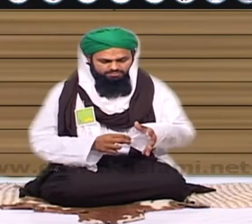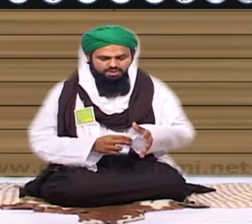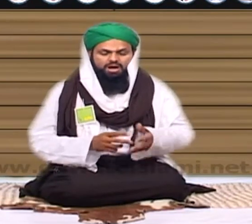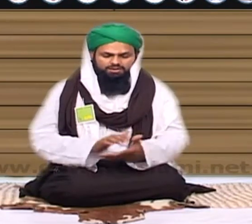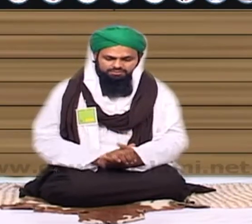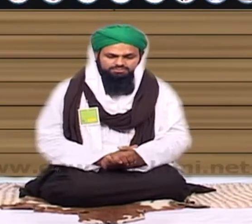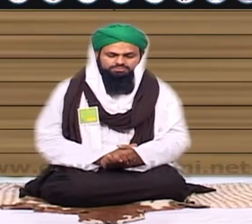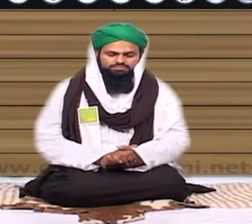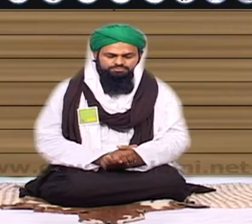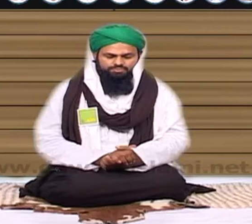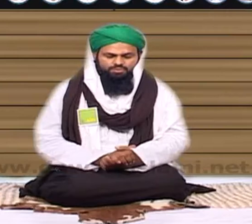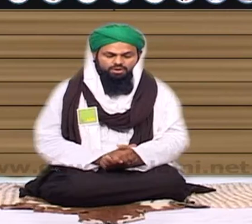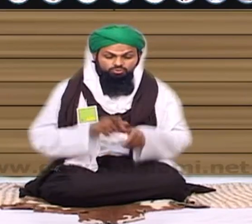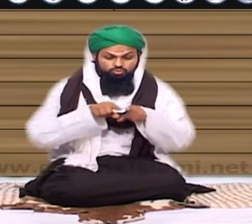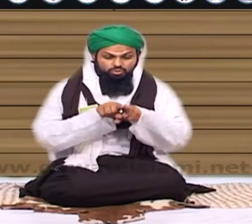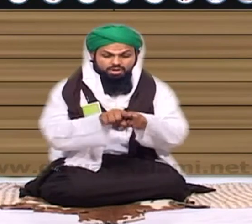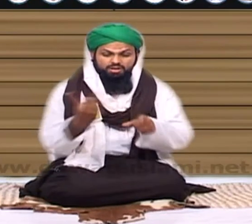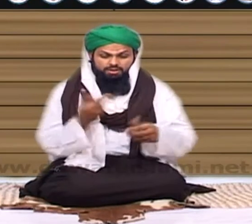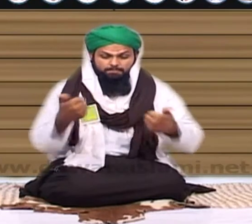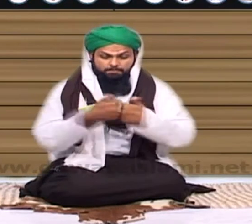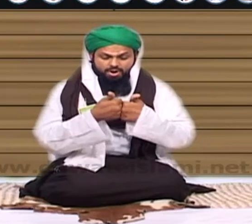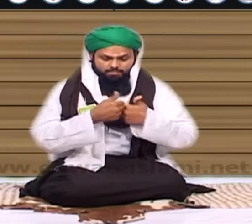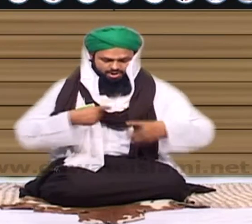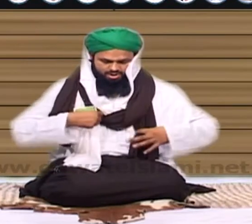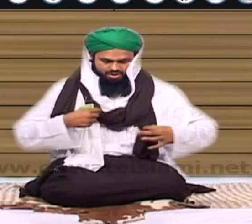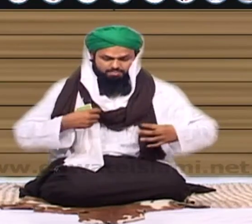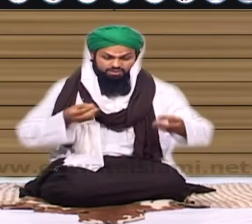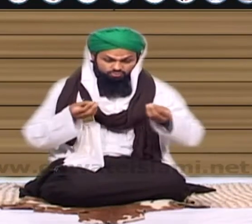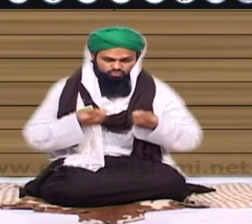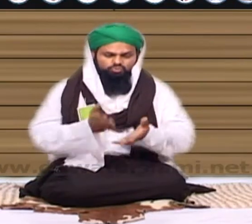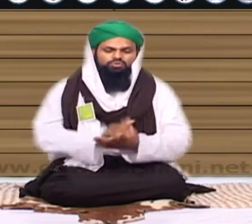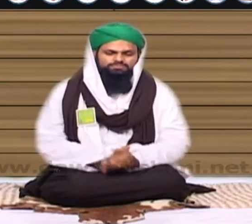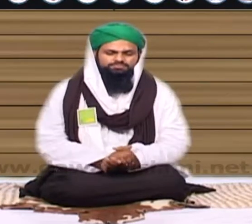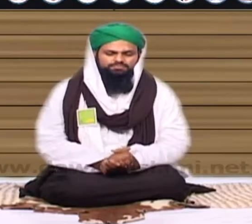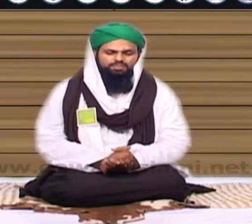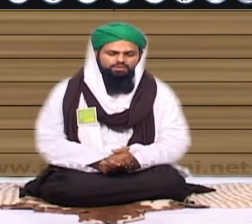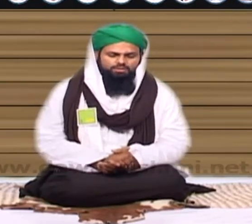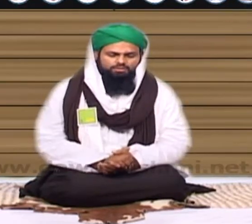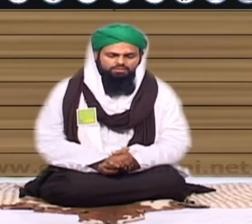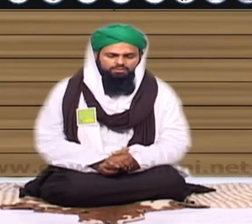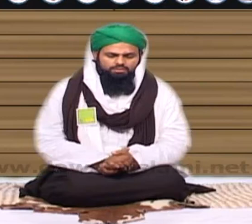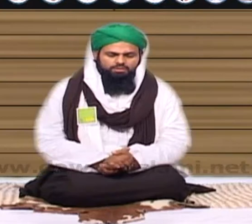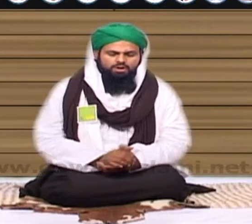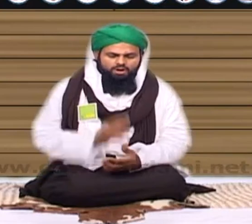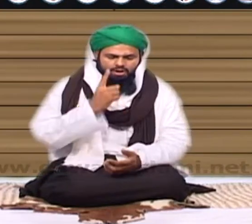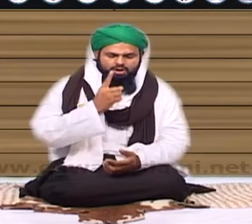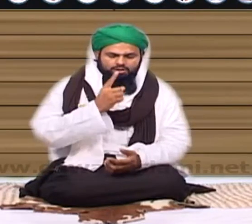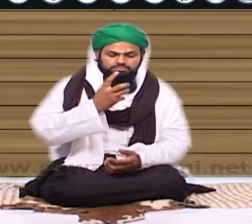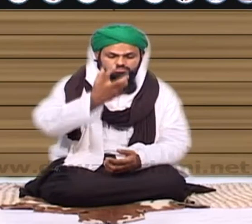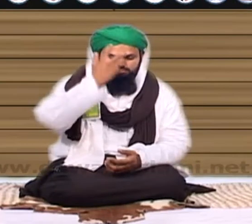آتین ایسا سنت کے مطابق ہم لباس اونہ پھر جو اللہ کے غضب میں جن